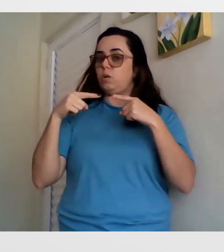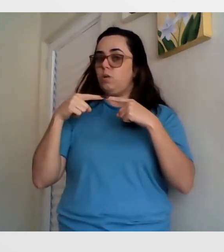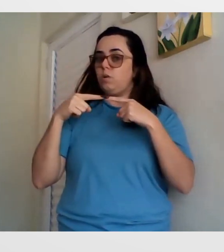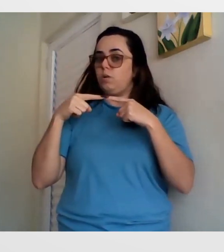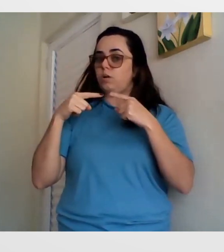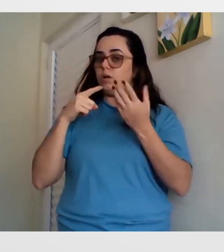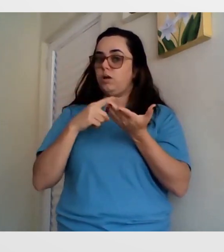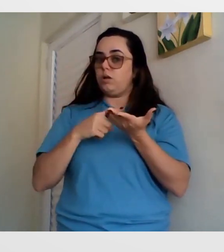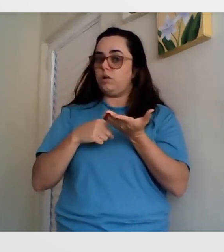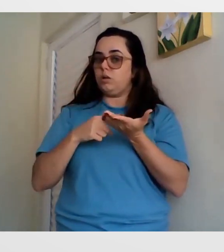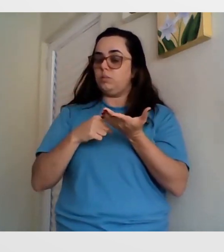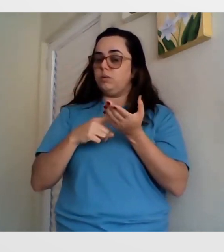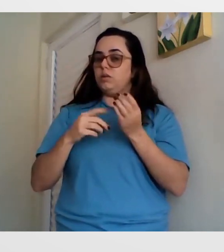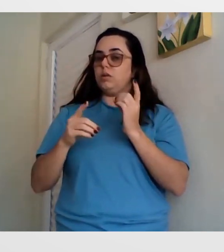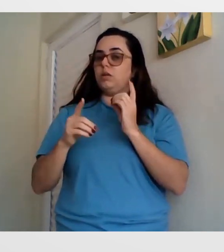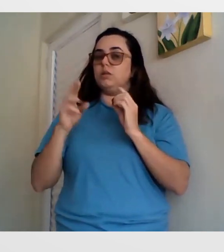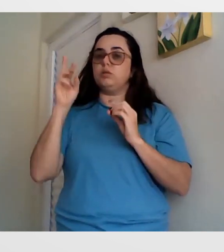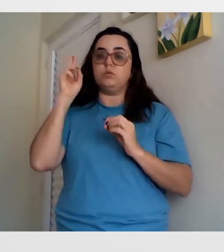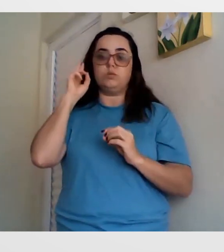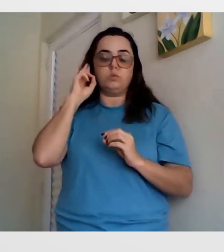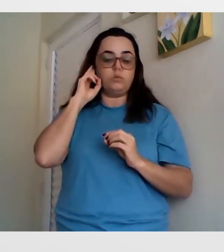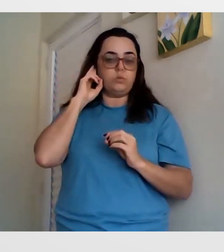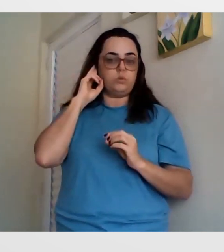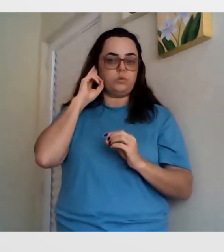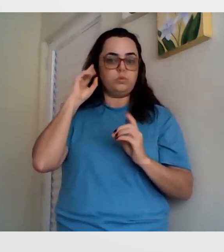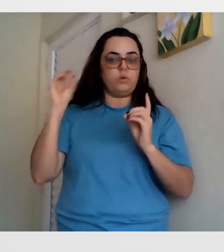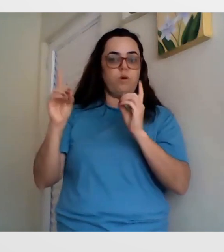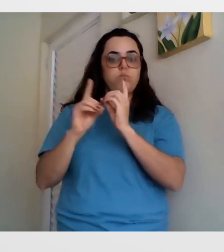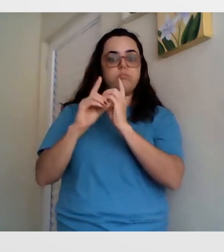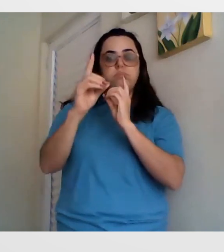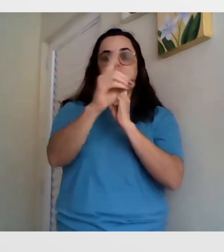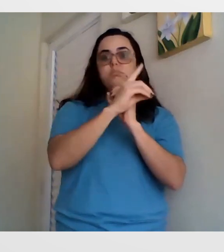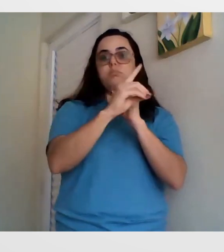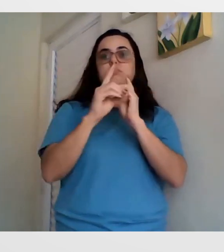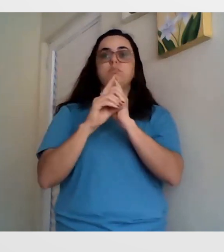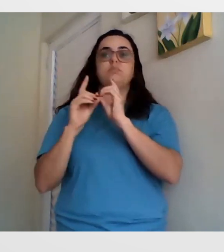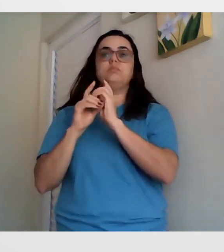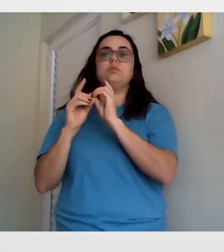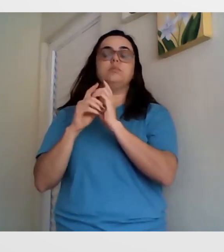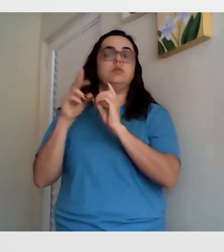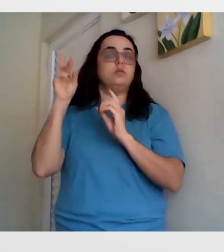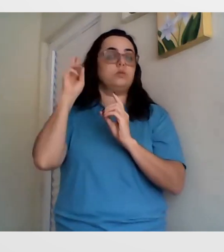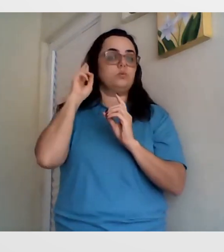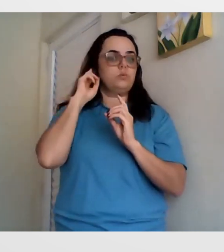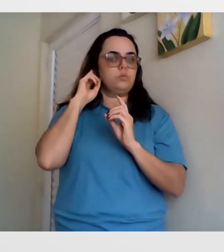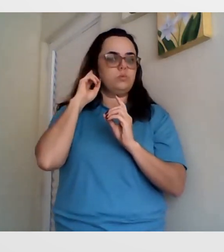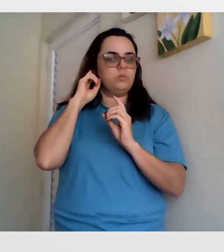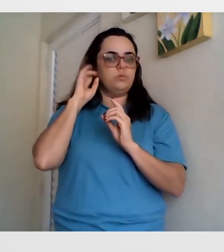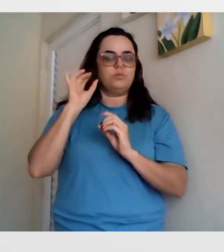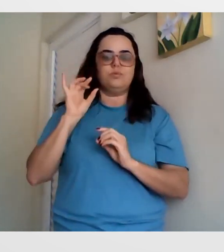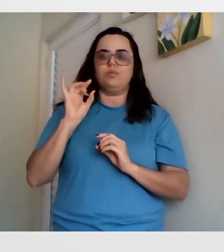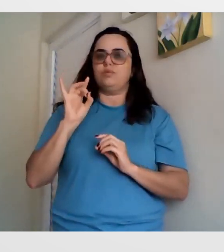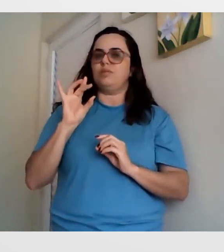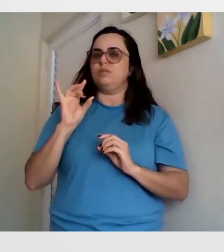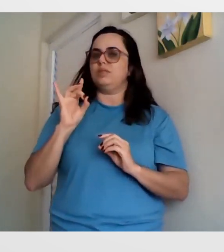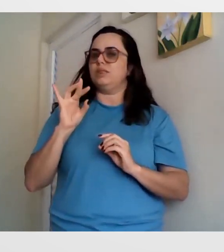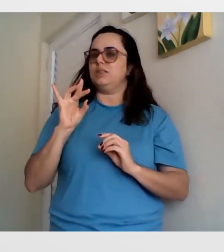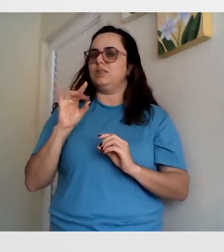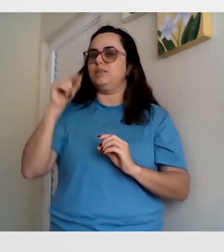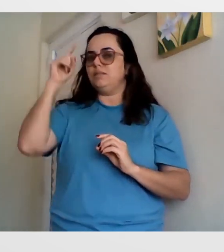ia se ligando na minha mente. E à medida que eu ia encontrando os surdos, eu não tinha